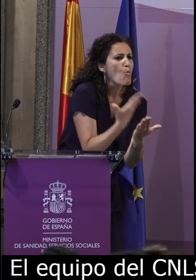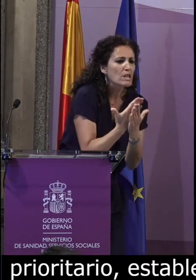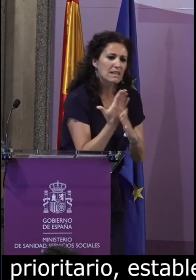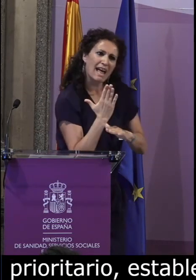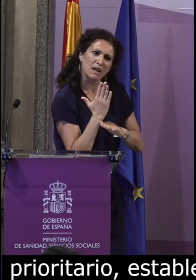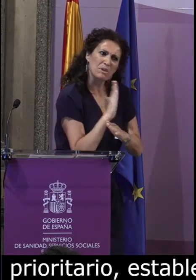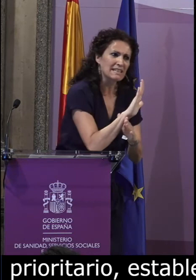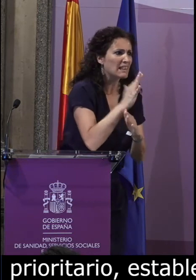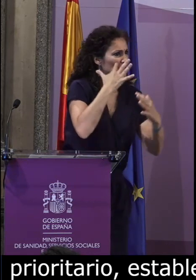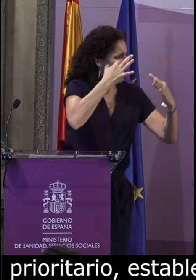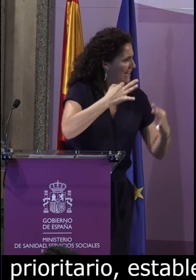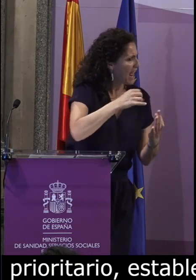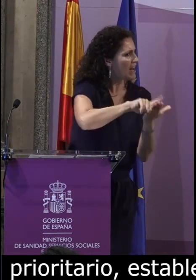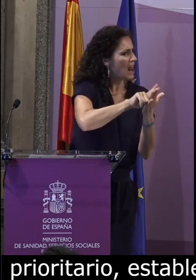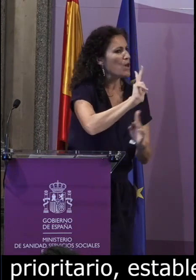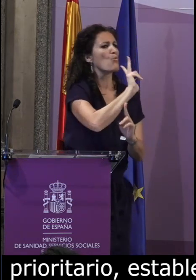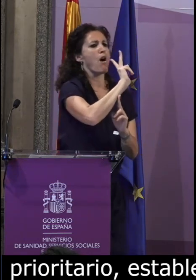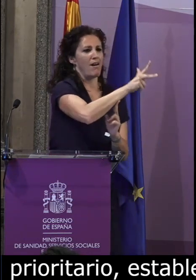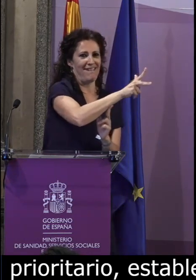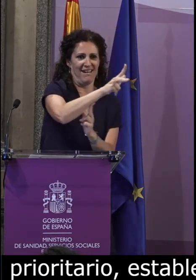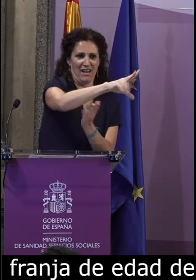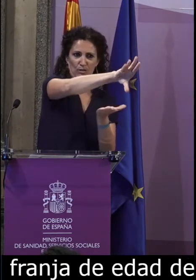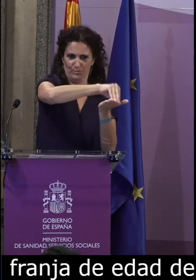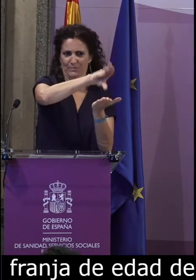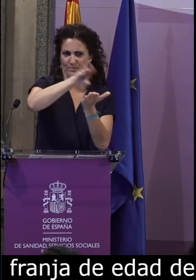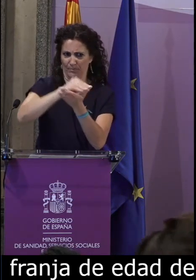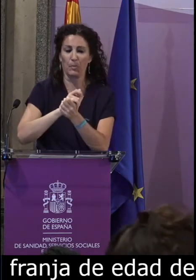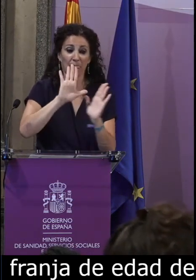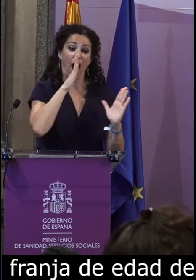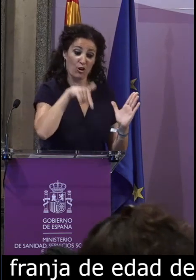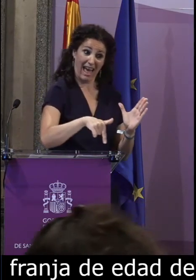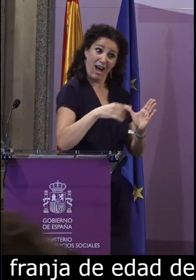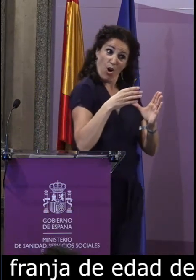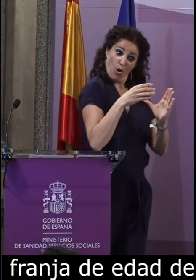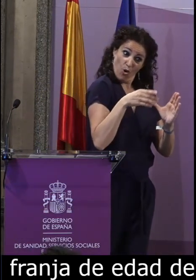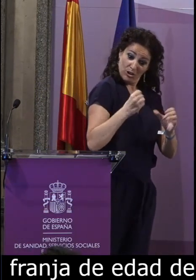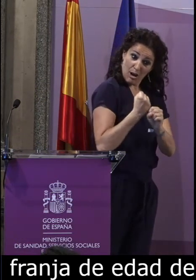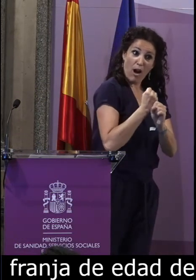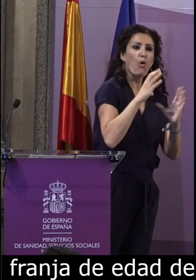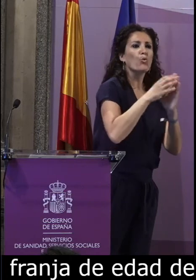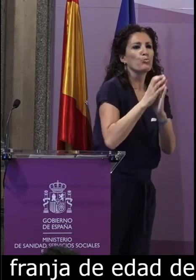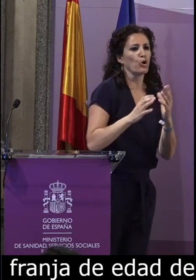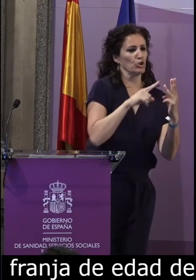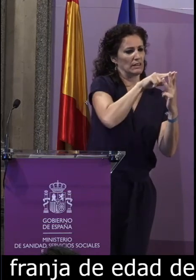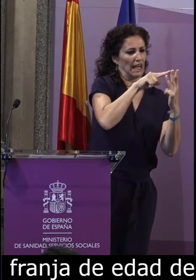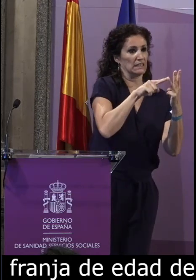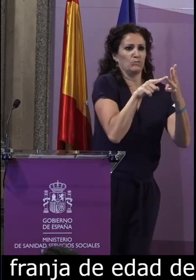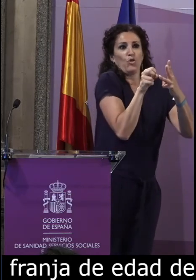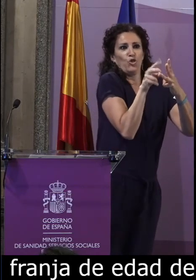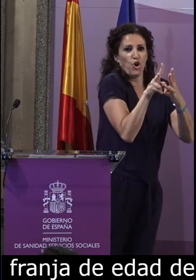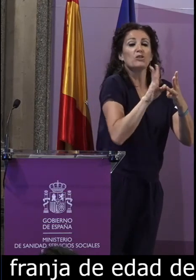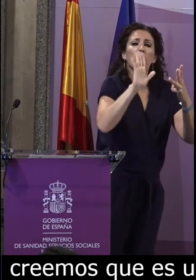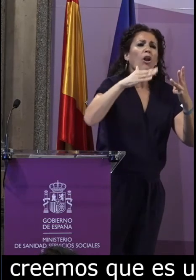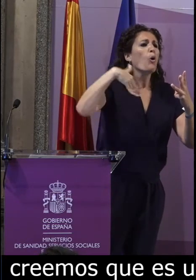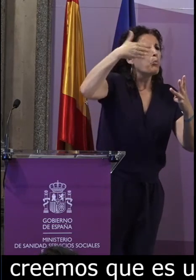edad porque creemos que es una muestra representativa y real de la lengua de signos. En estos momentos estamos